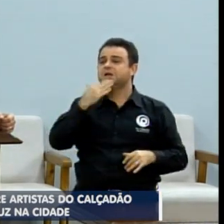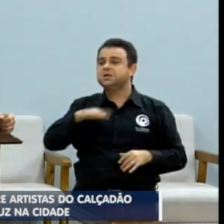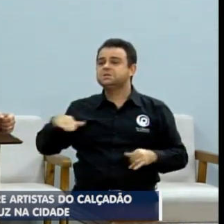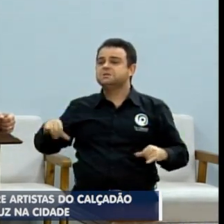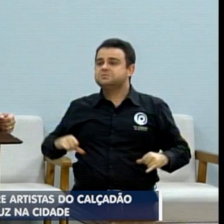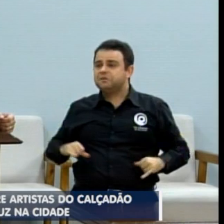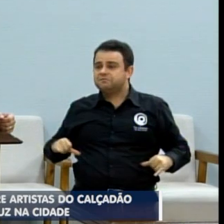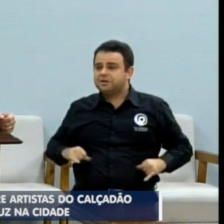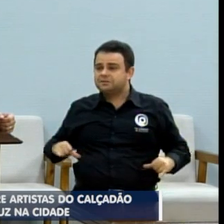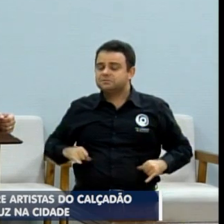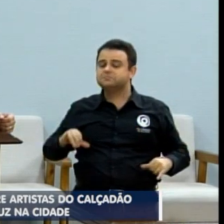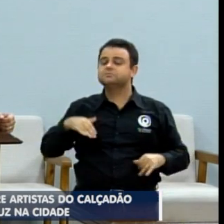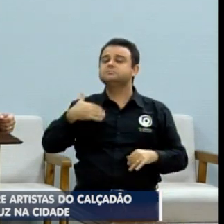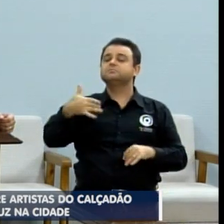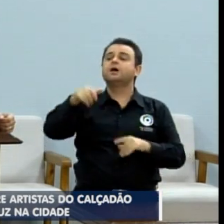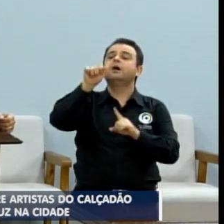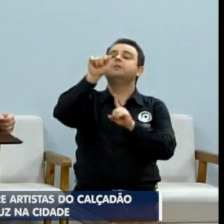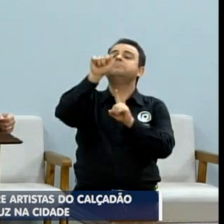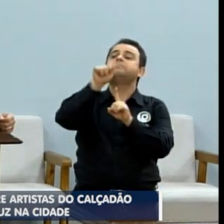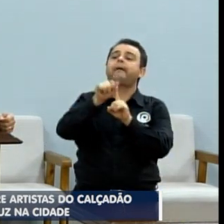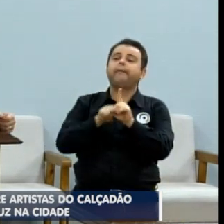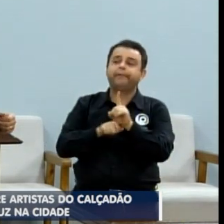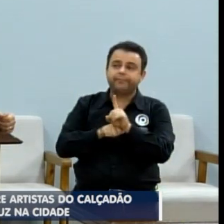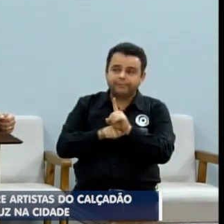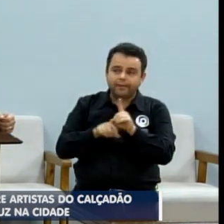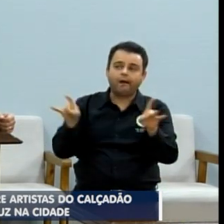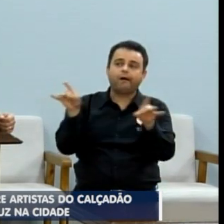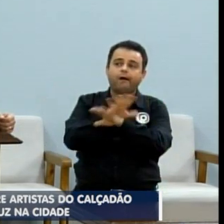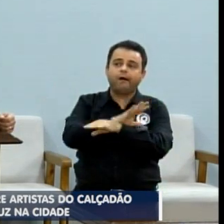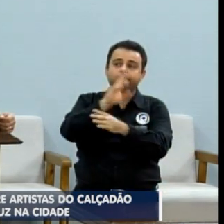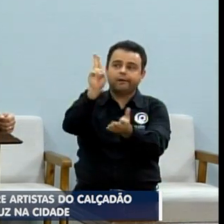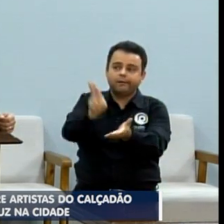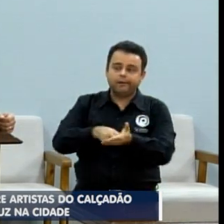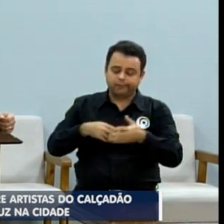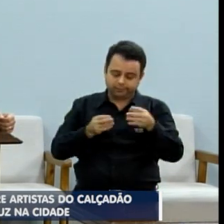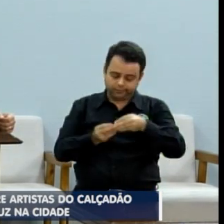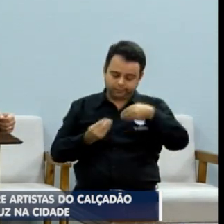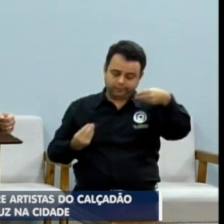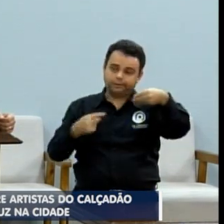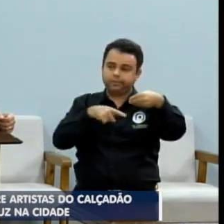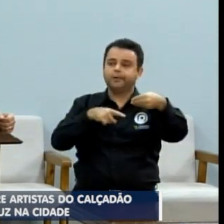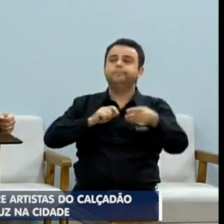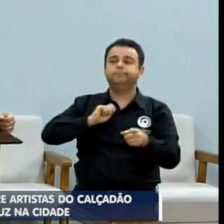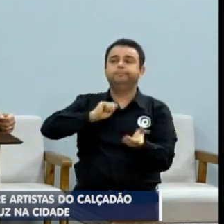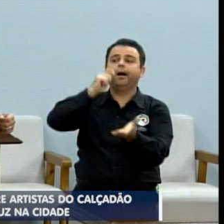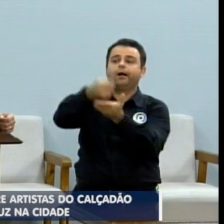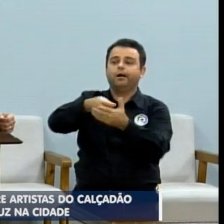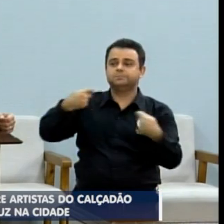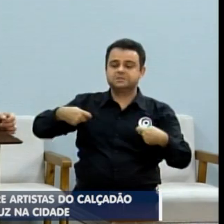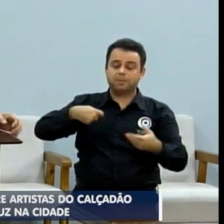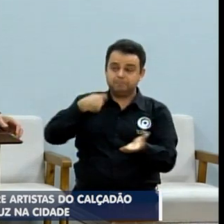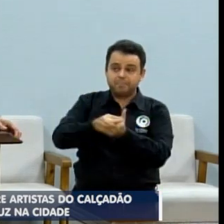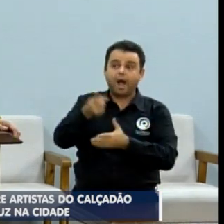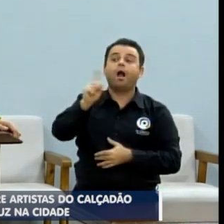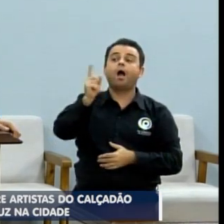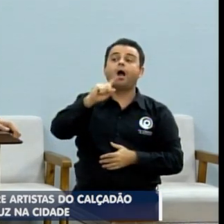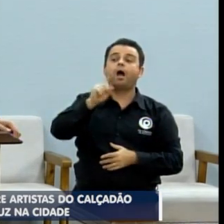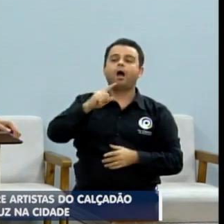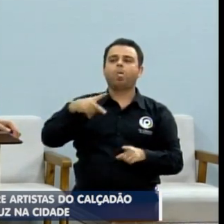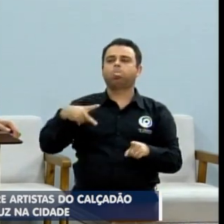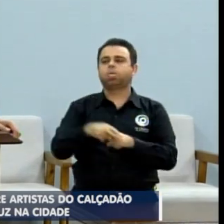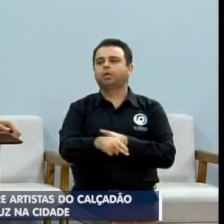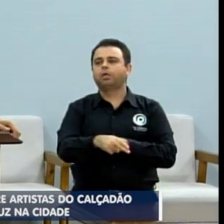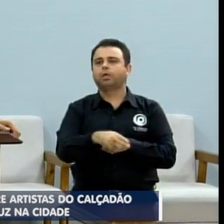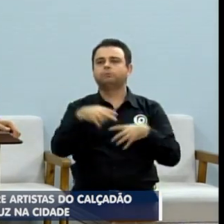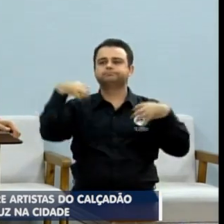ainda no final do mês tem que pagar energia, e aí, se não paga, corta. Agora não adianta falar